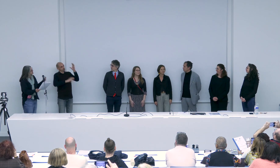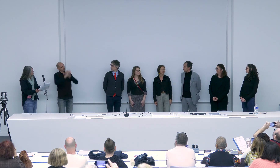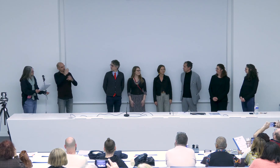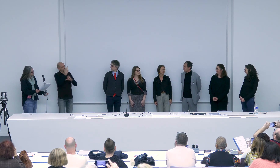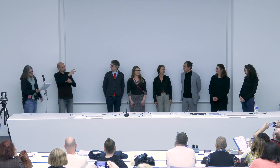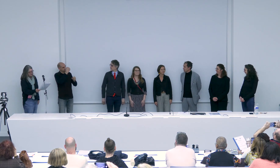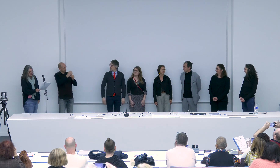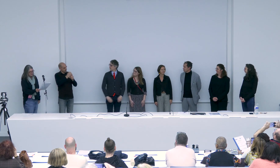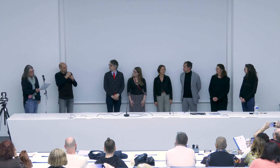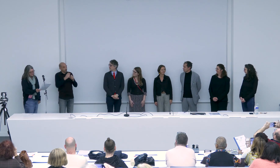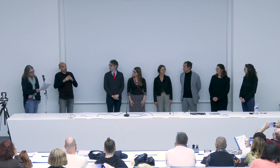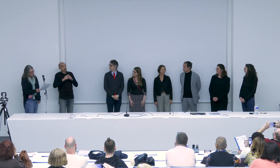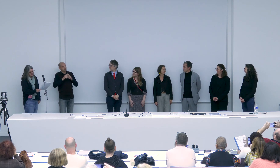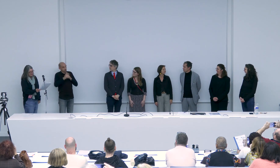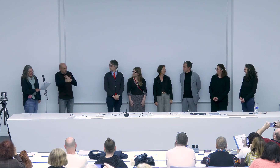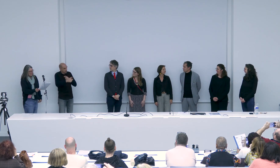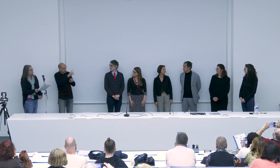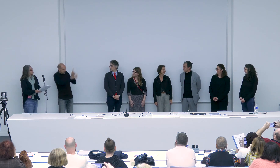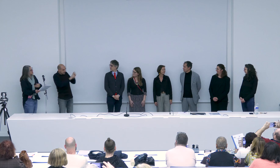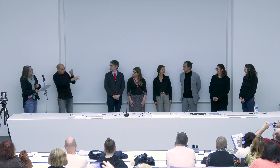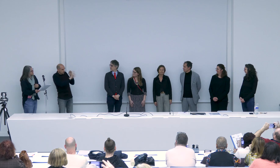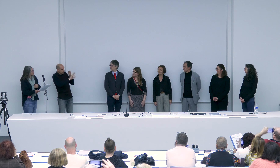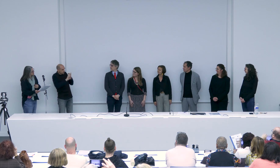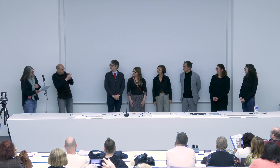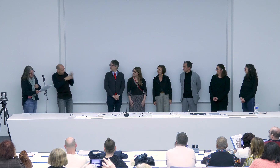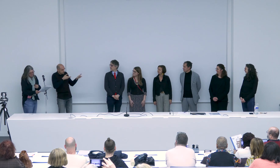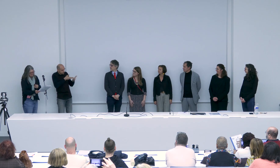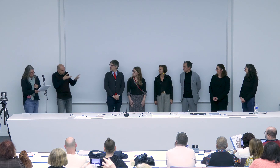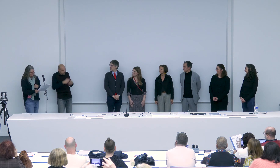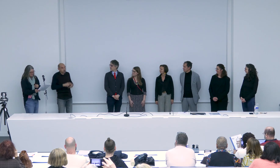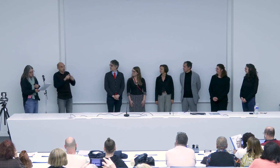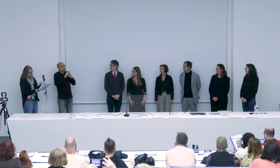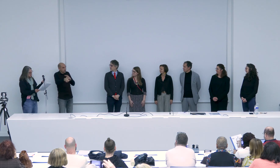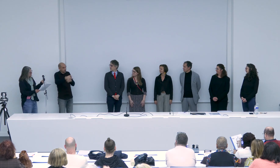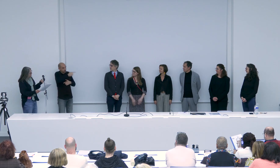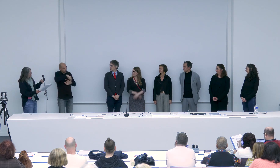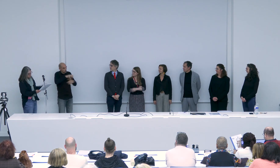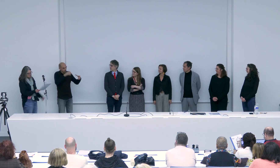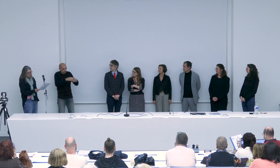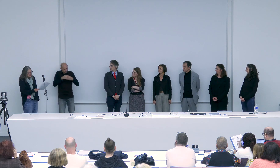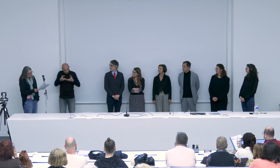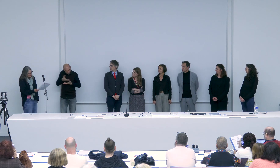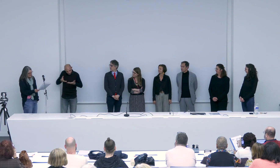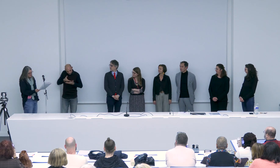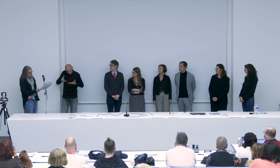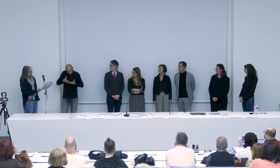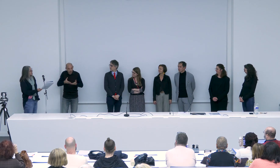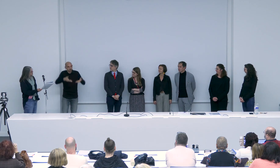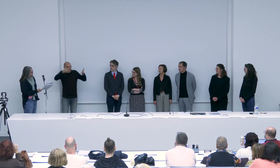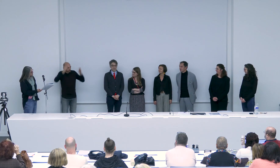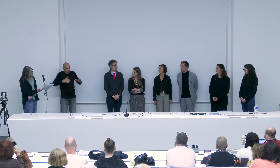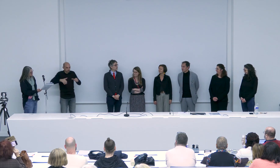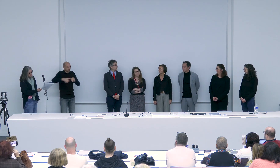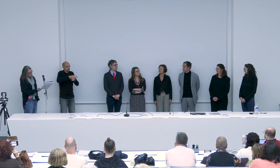avoir débattu avec vous et après avoir délibéré le jury prononce à l'unanimité votre